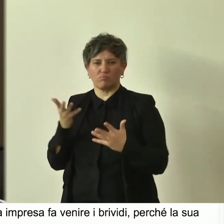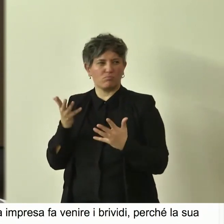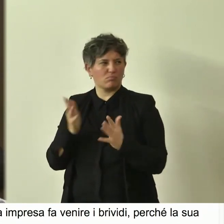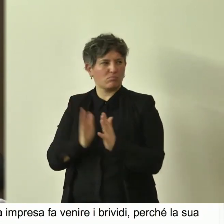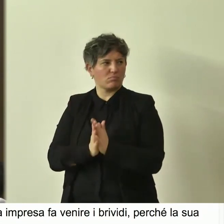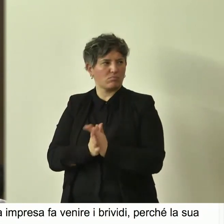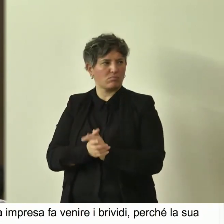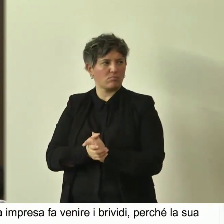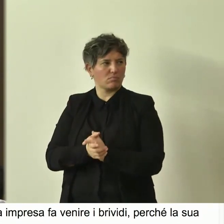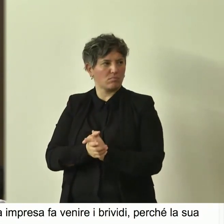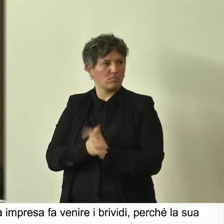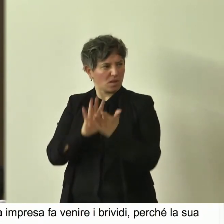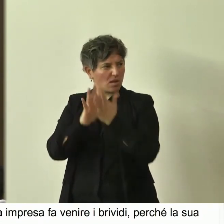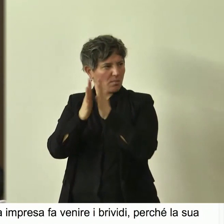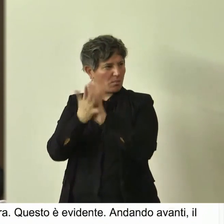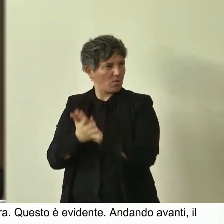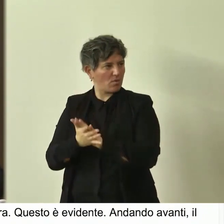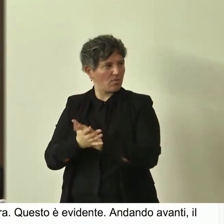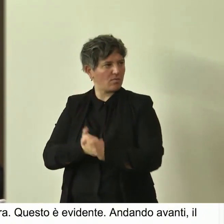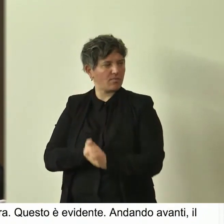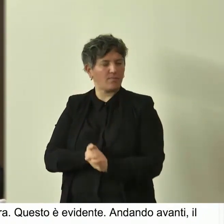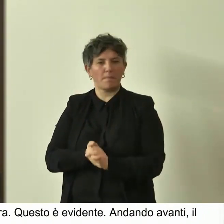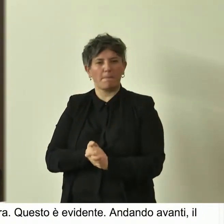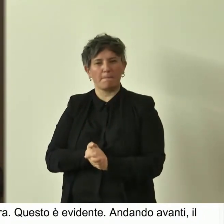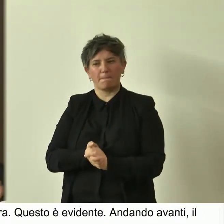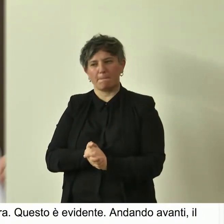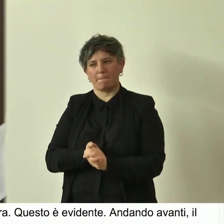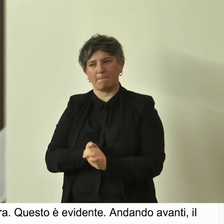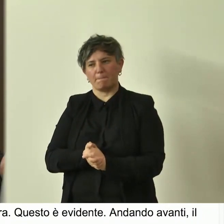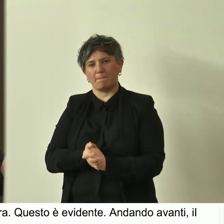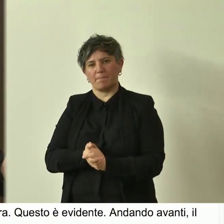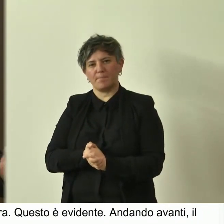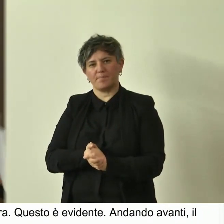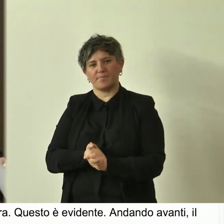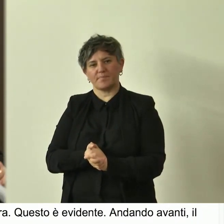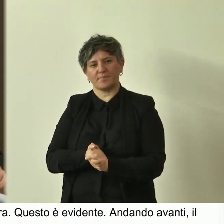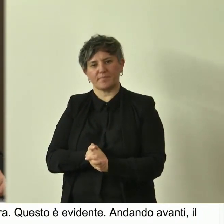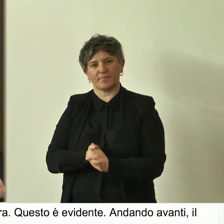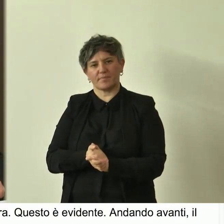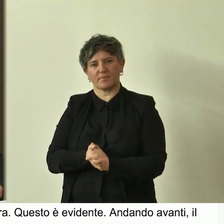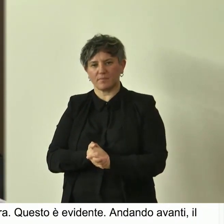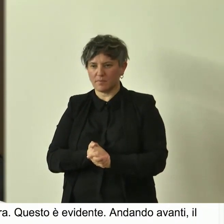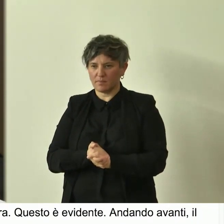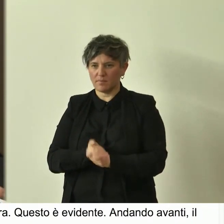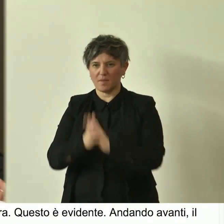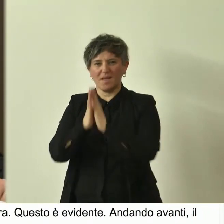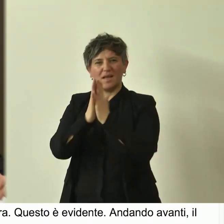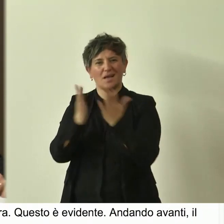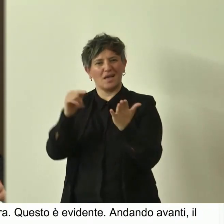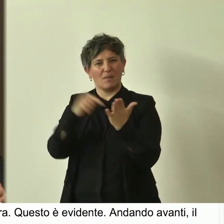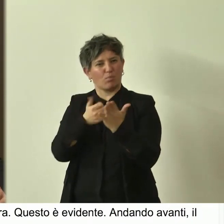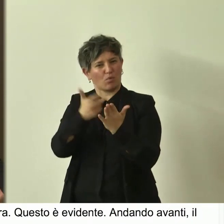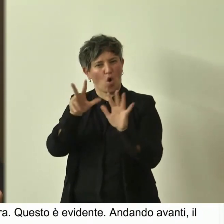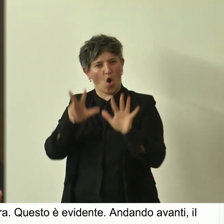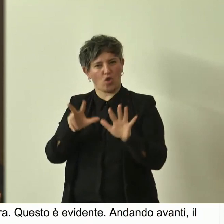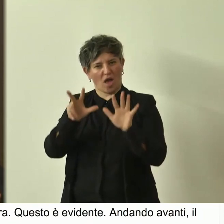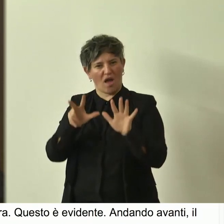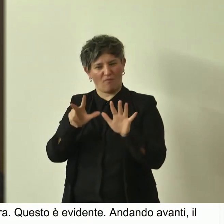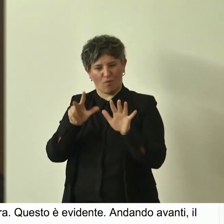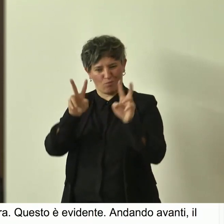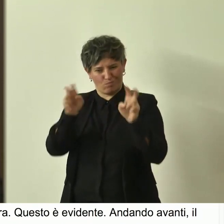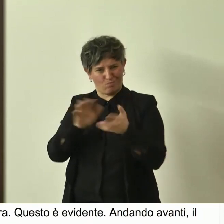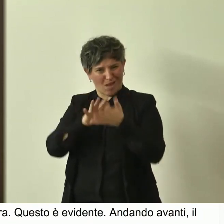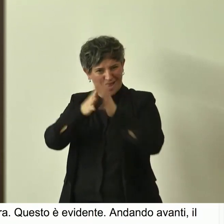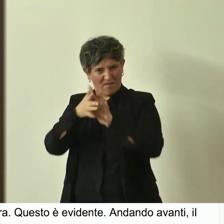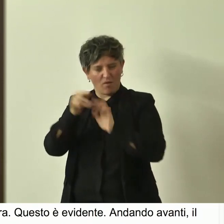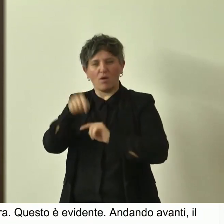ottavo delle metamorfosi racconta